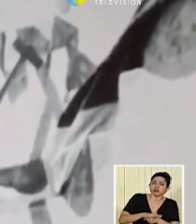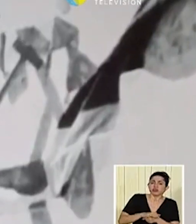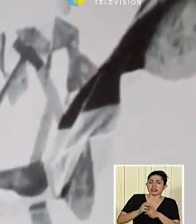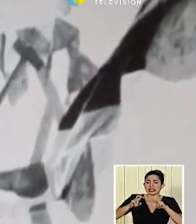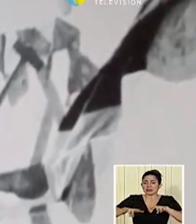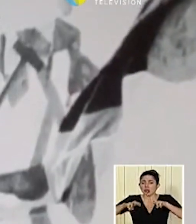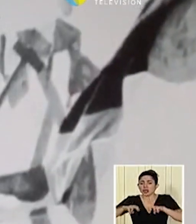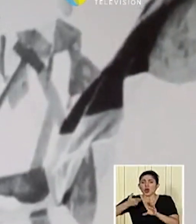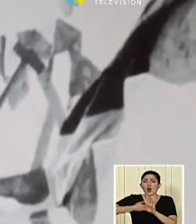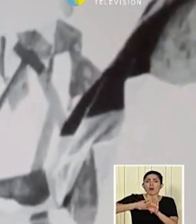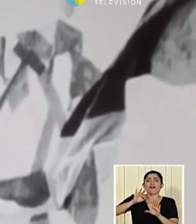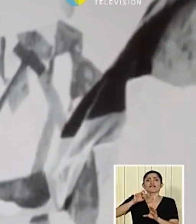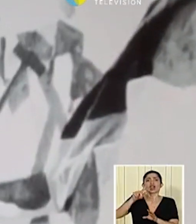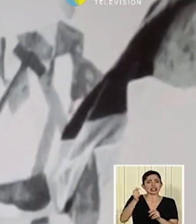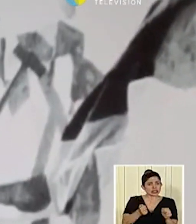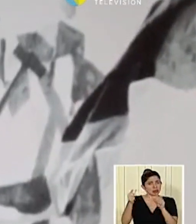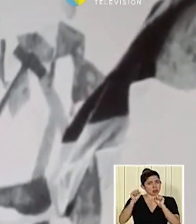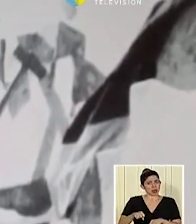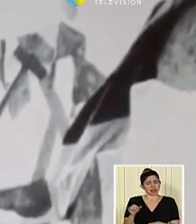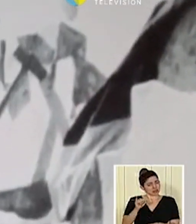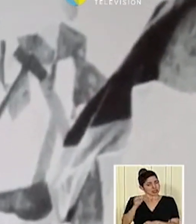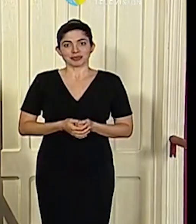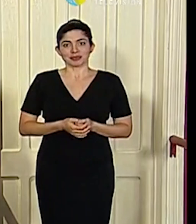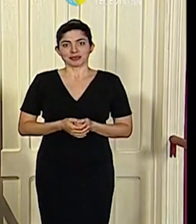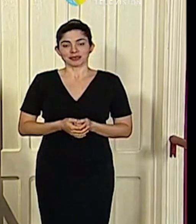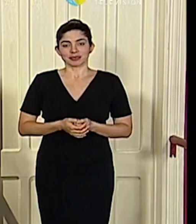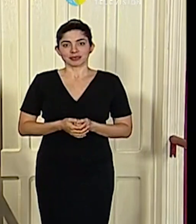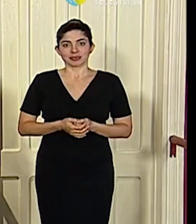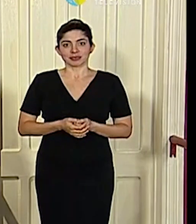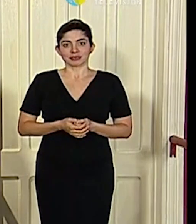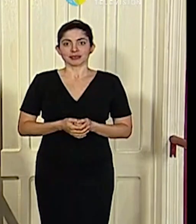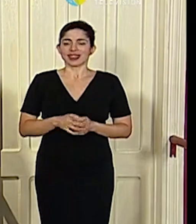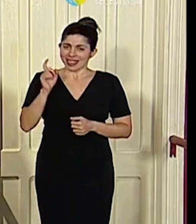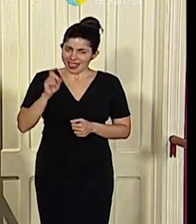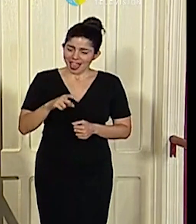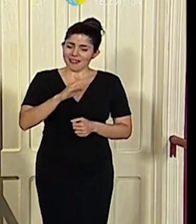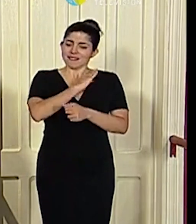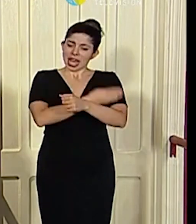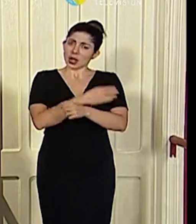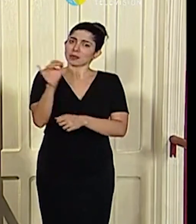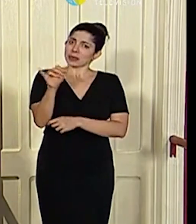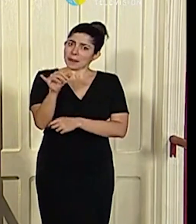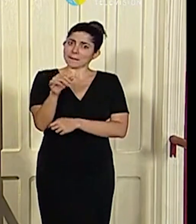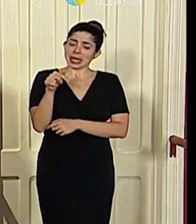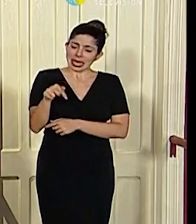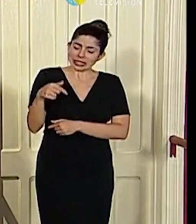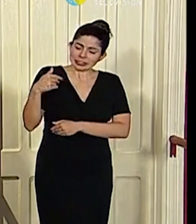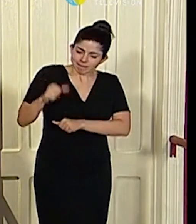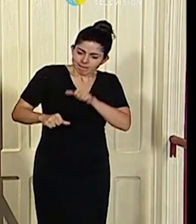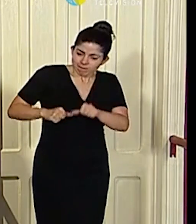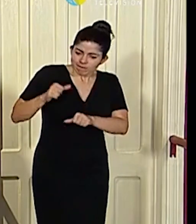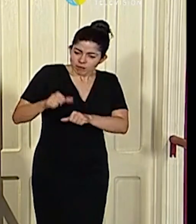exploración de los combustibles fósiles? Con el mismo valor. Tengamos el valor también de llevar esto adelante